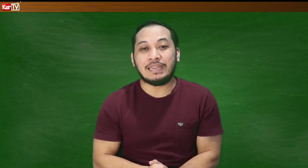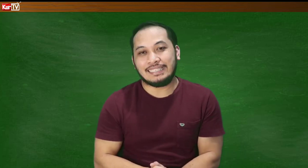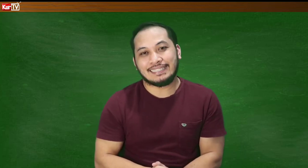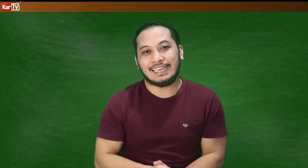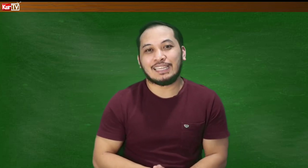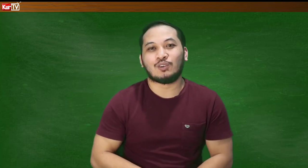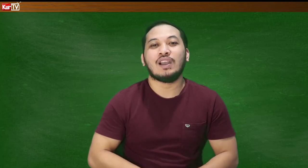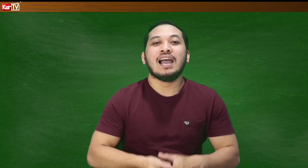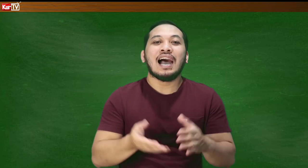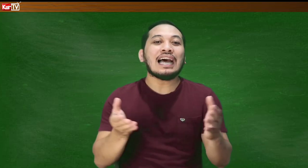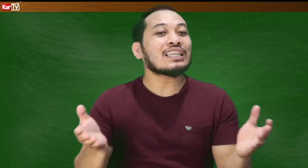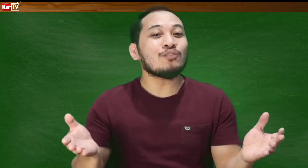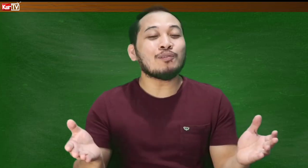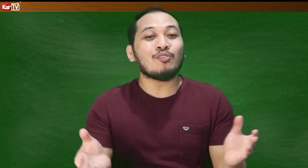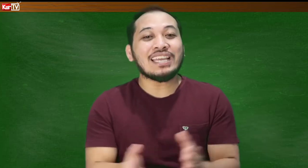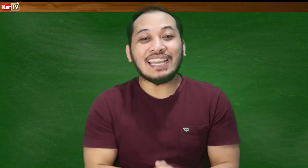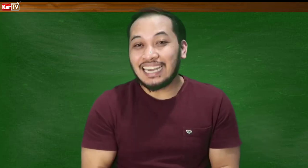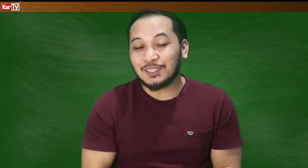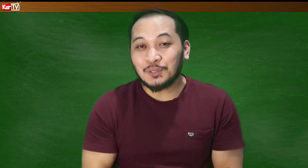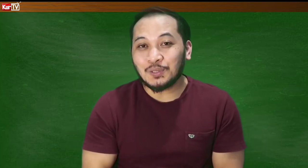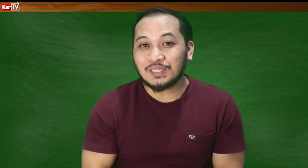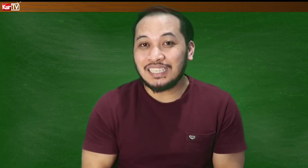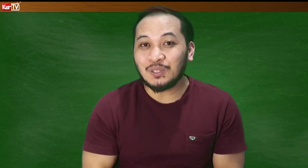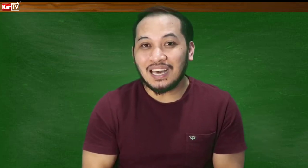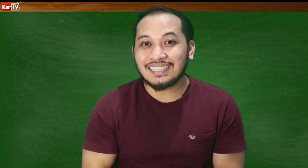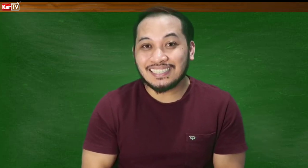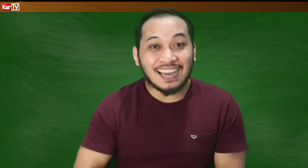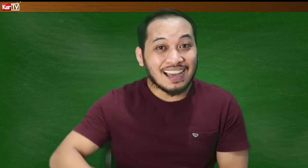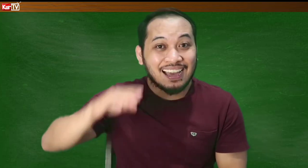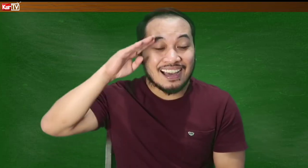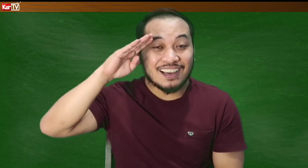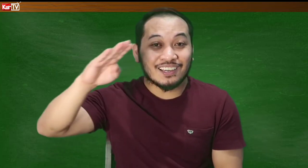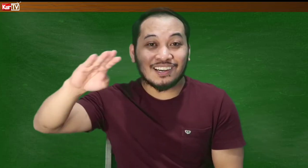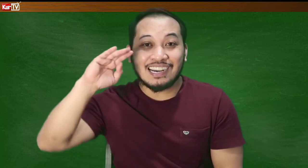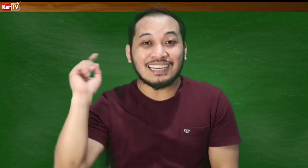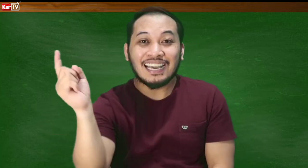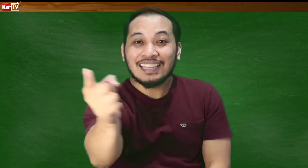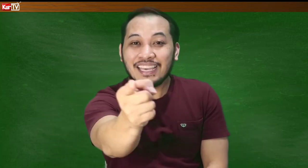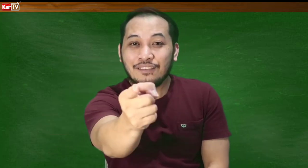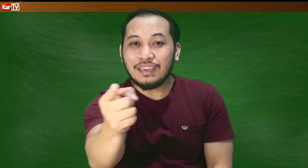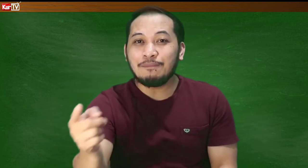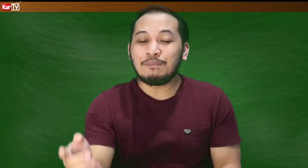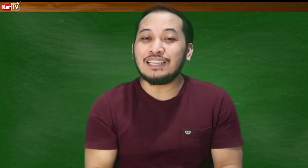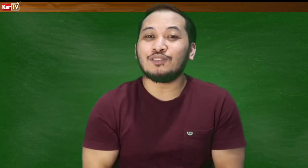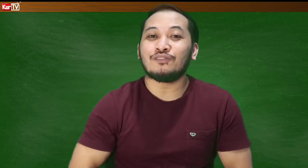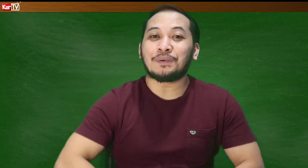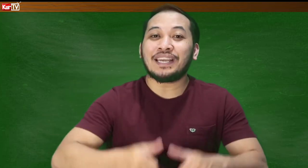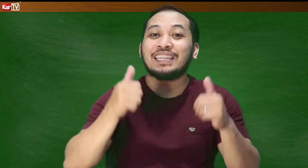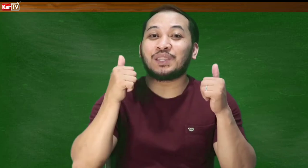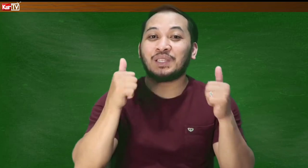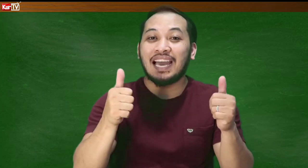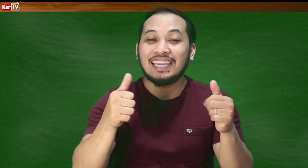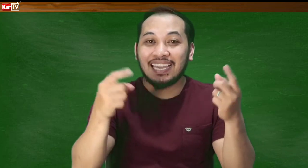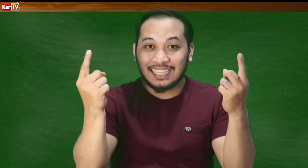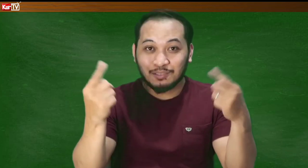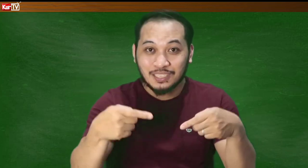basic sign na ito. At kayo pong muli ay nakatutok dito lang sa Curd TV. Please don't forget to like and subscribe.